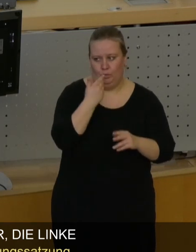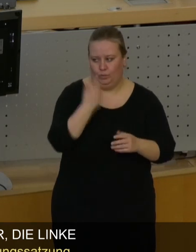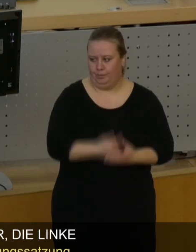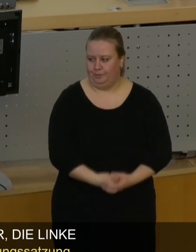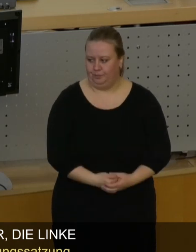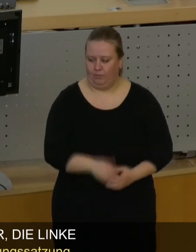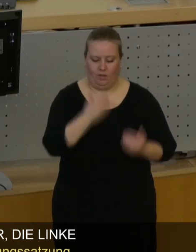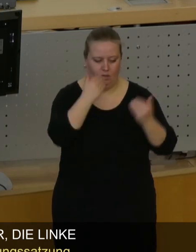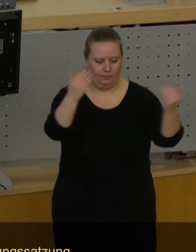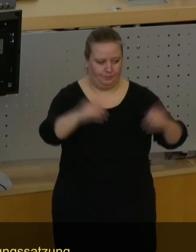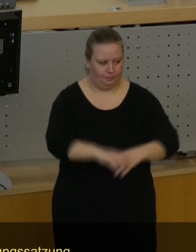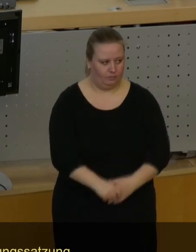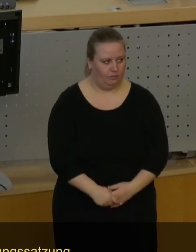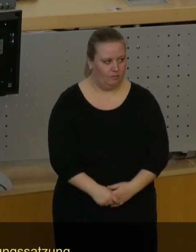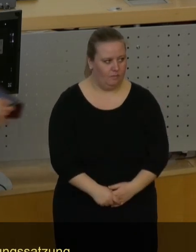wollen. zum Schluss. Danke.